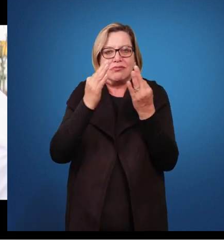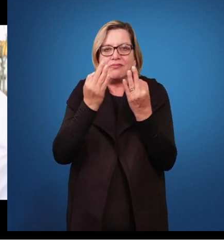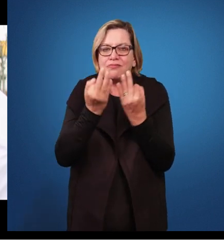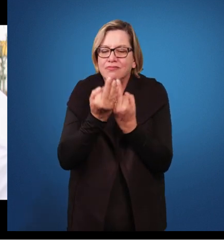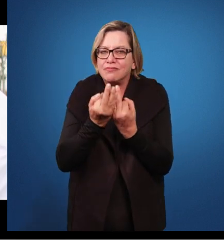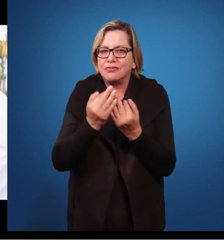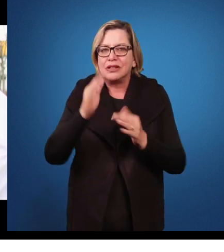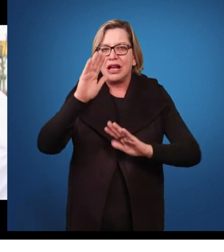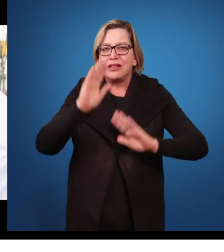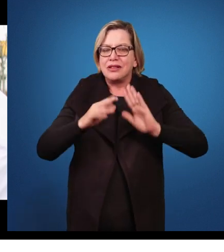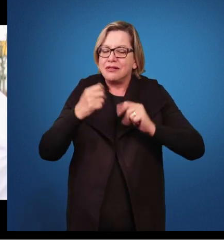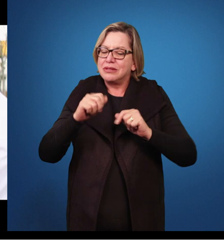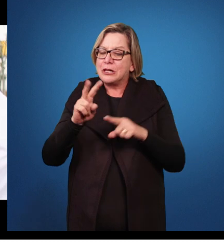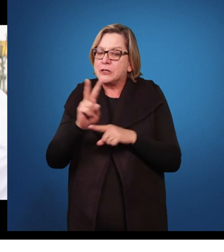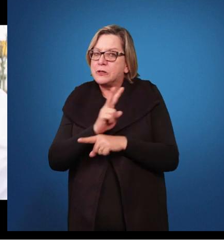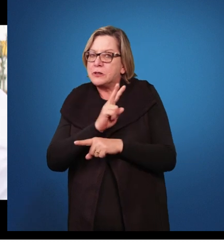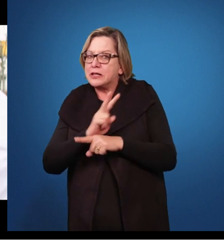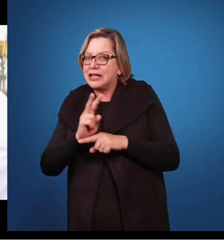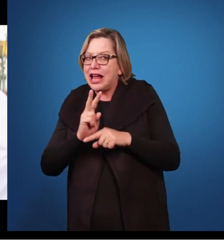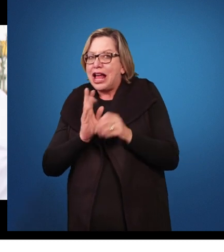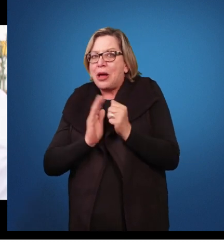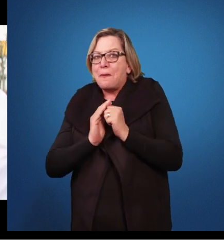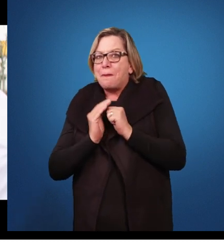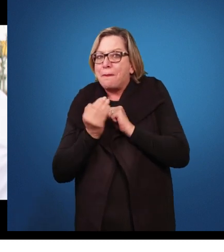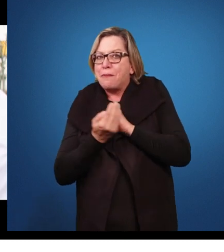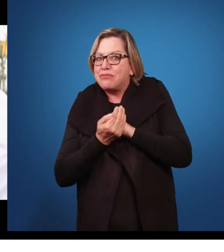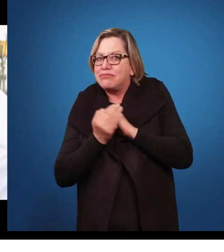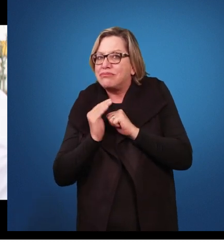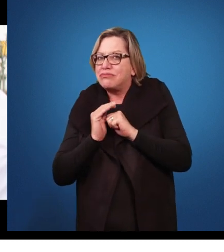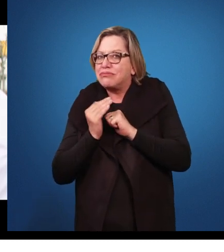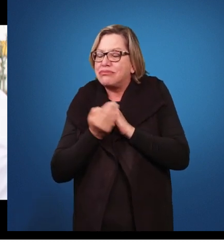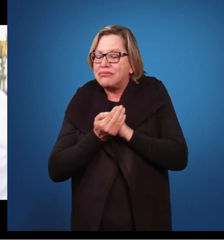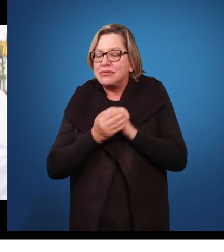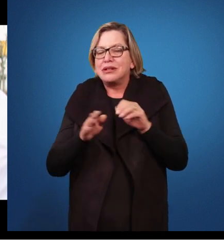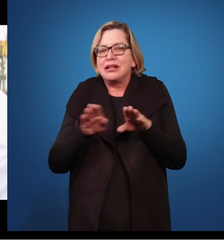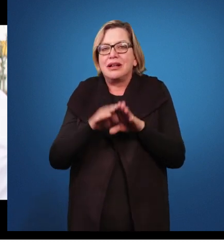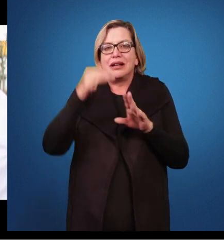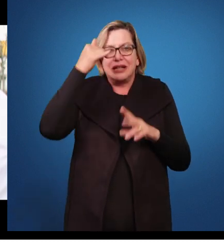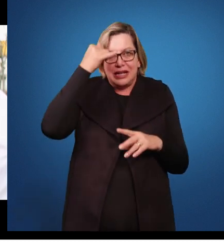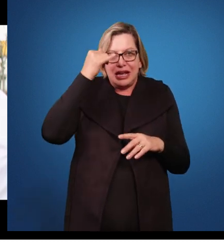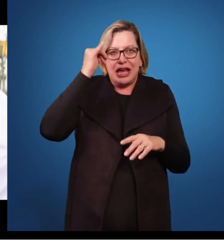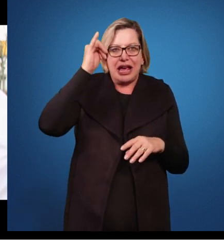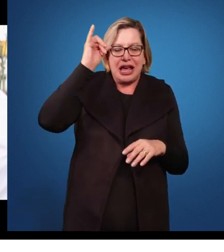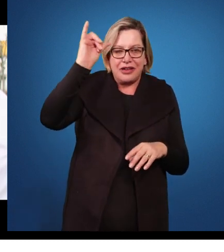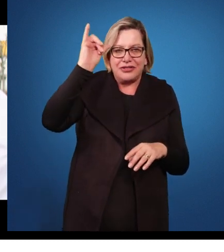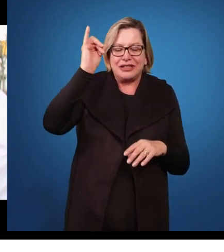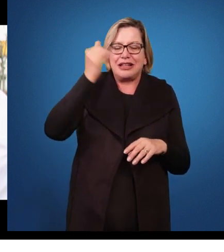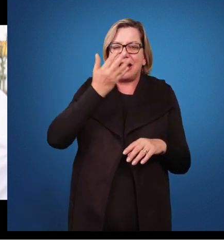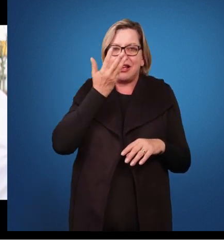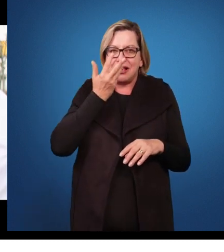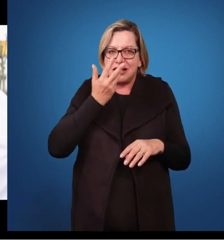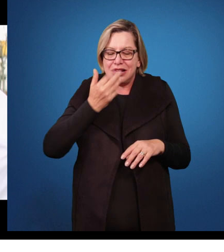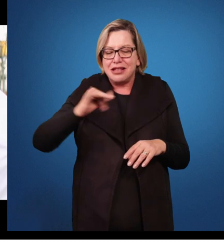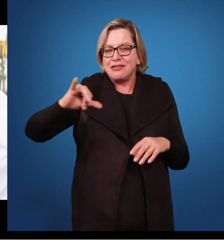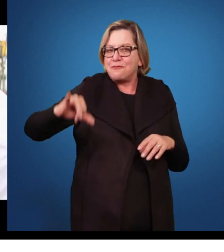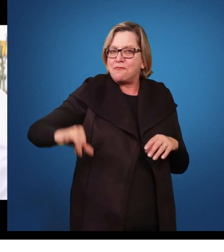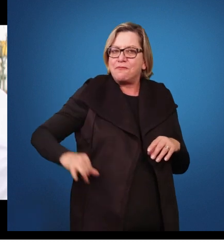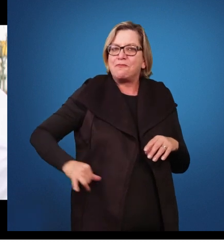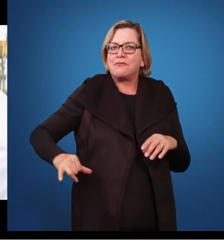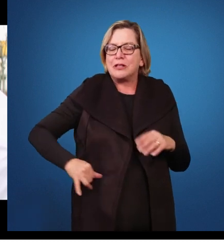de cuidado, de proteção, né? De evitar que a criança passe por situações de sofrimento, angústia,